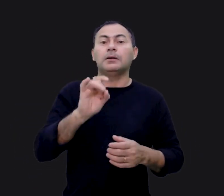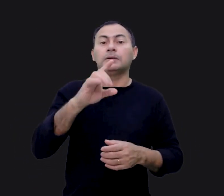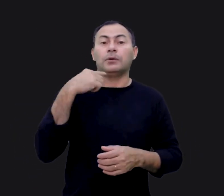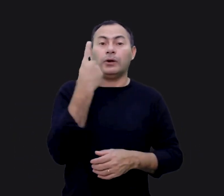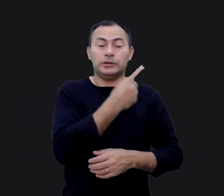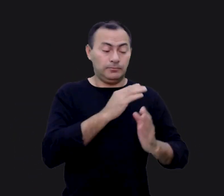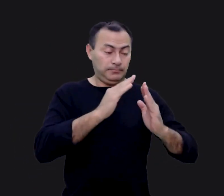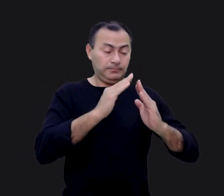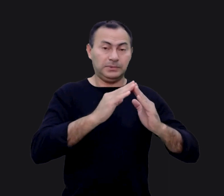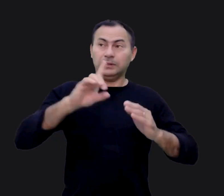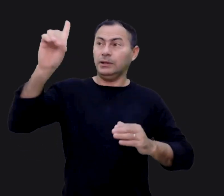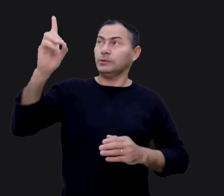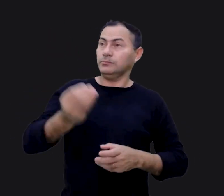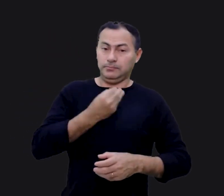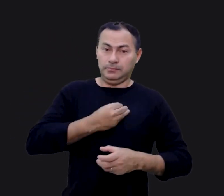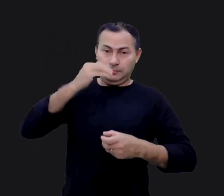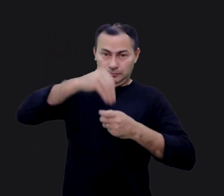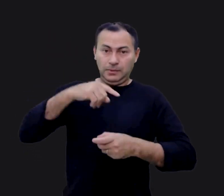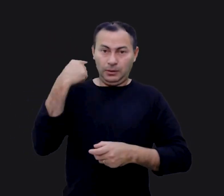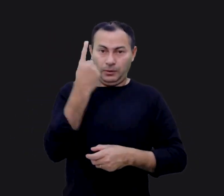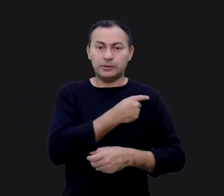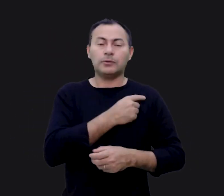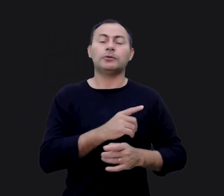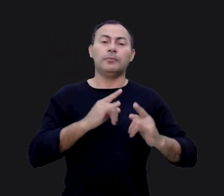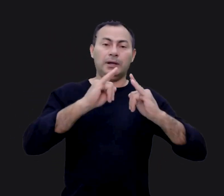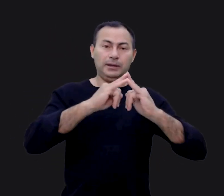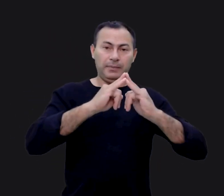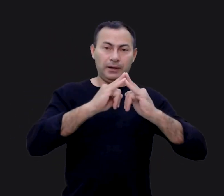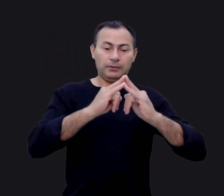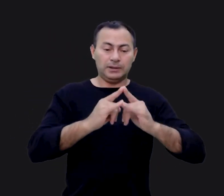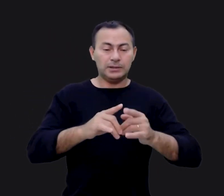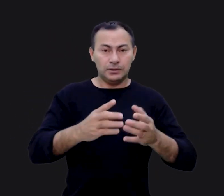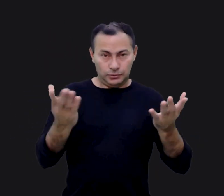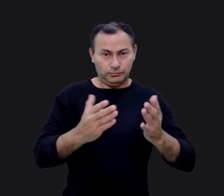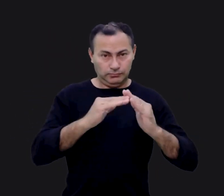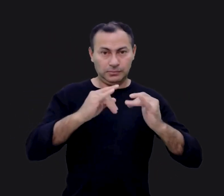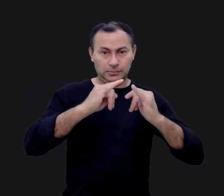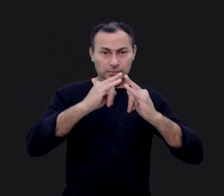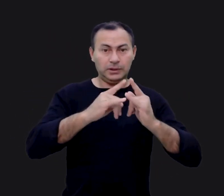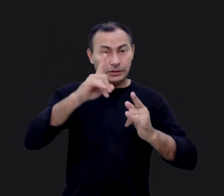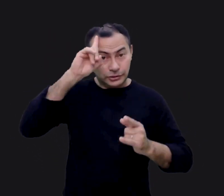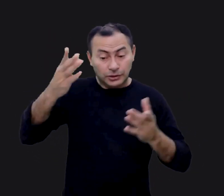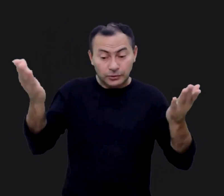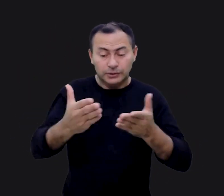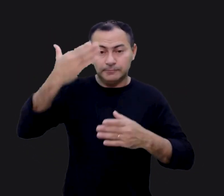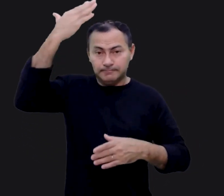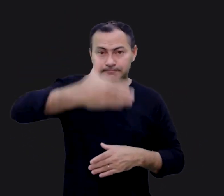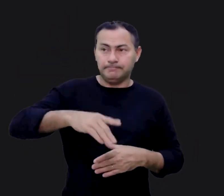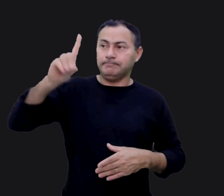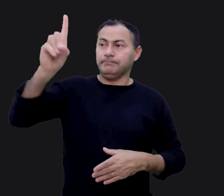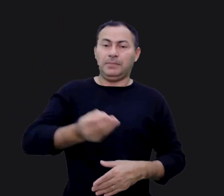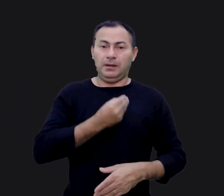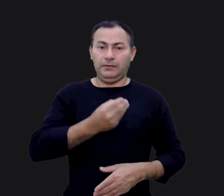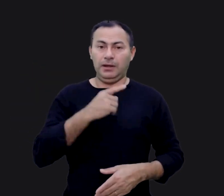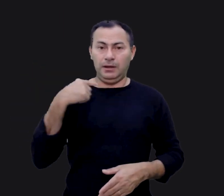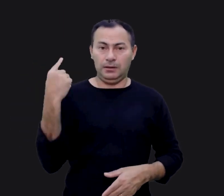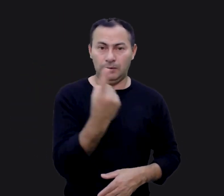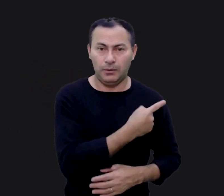Se somos um templo de Deus, ele habita em nós, então somos um tabernáculo nesses dias atuais. A presença de Deus realmente vive em